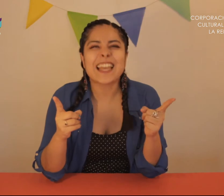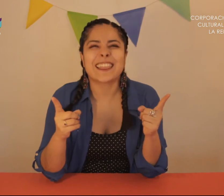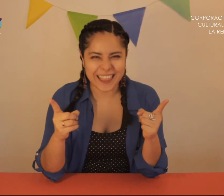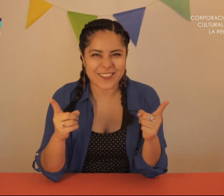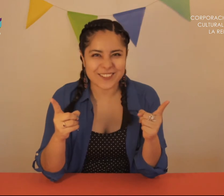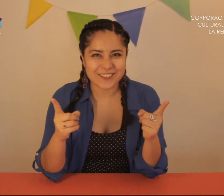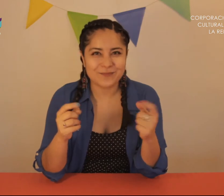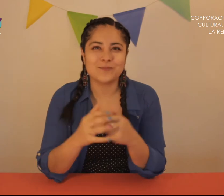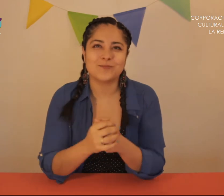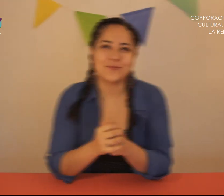de dedos.